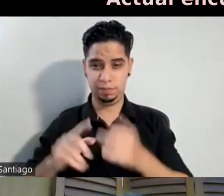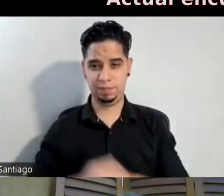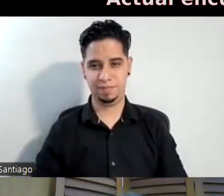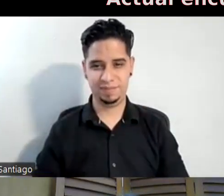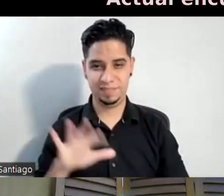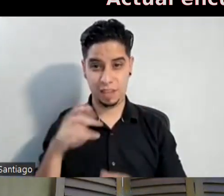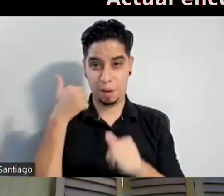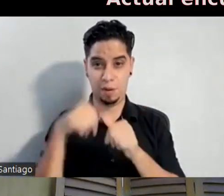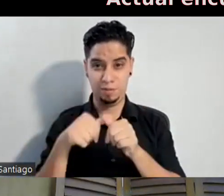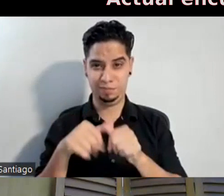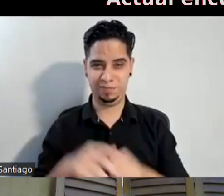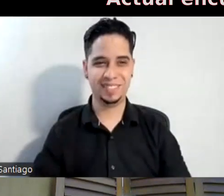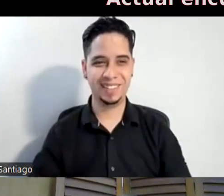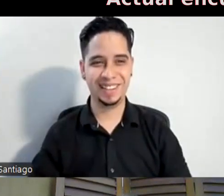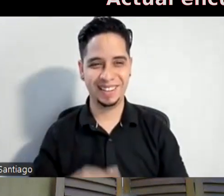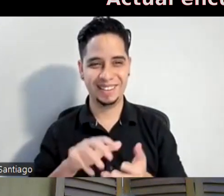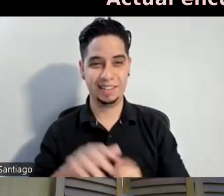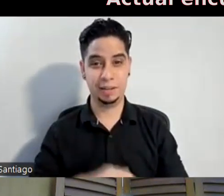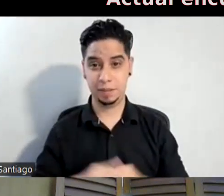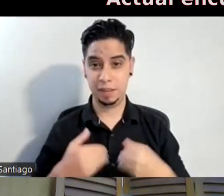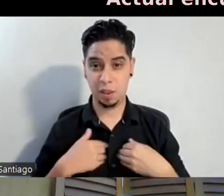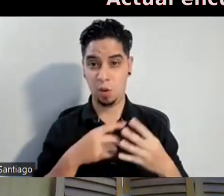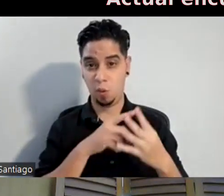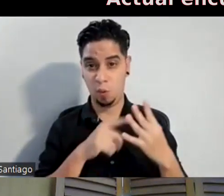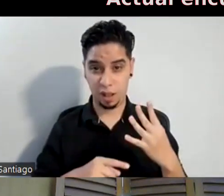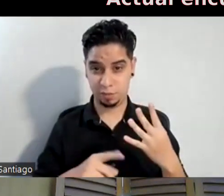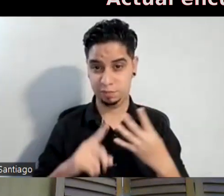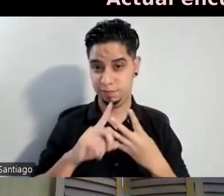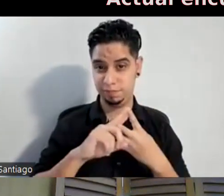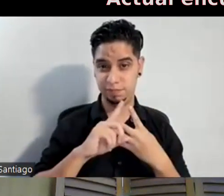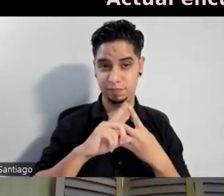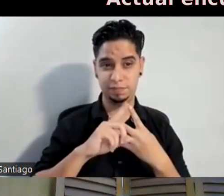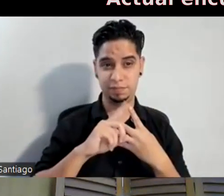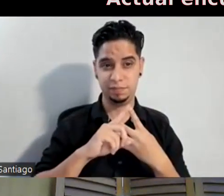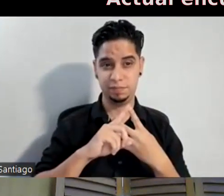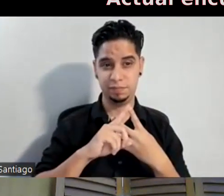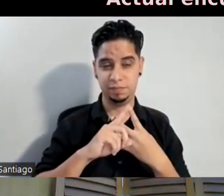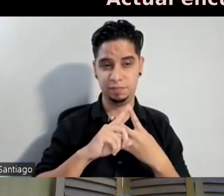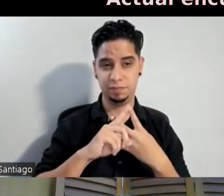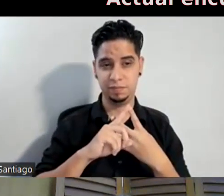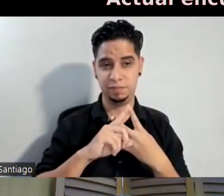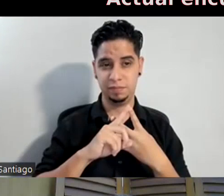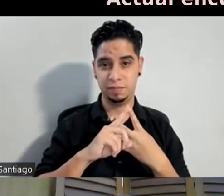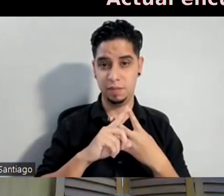Mira, son cuatro opciones. La primera es la que le llama American Express que es Amex.